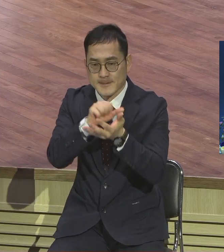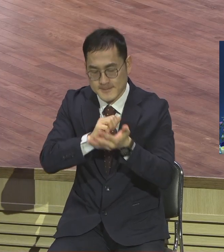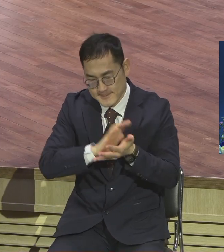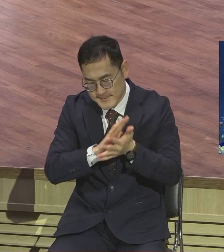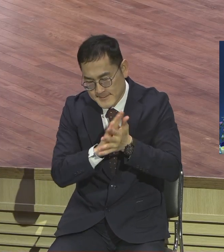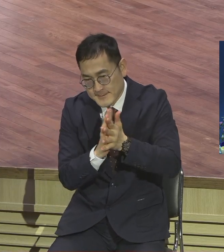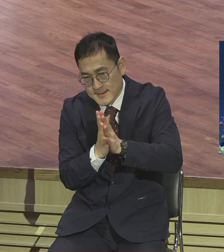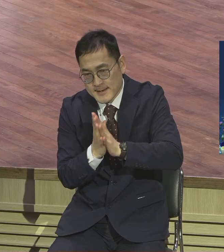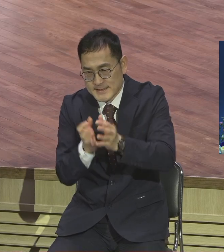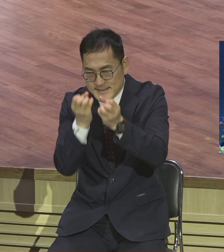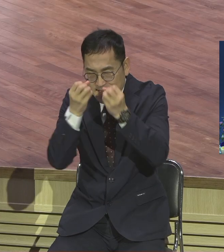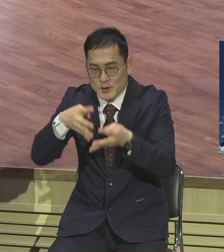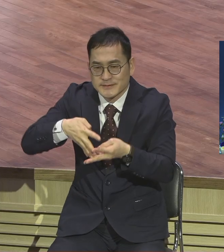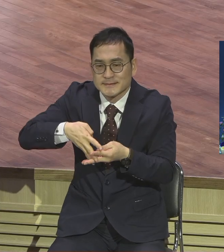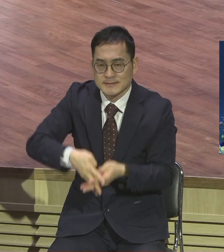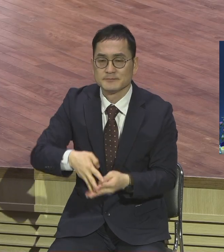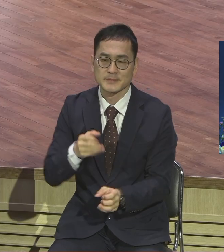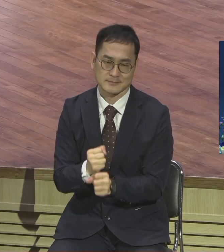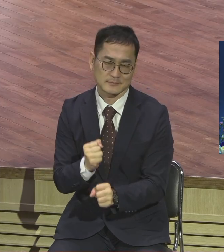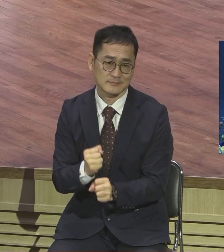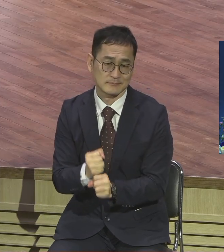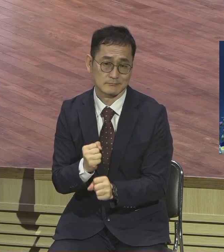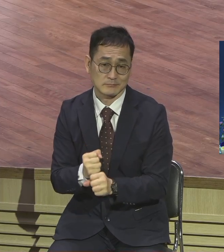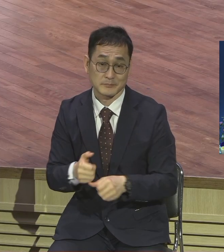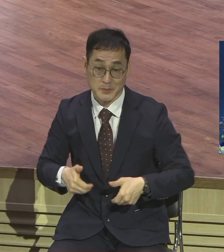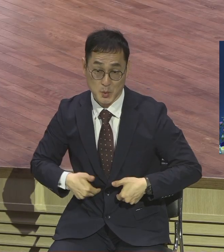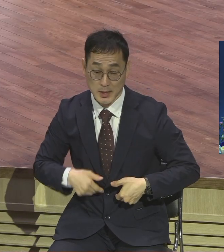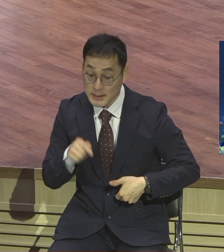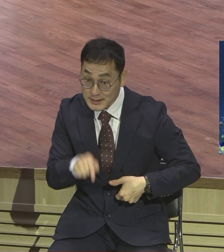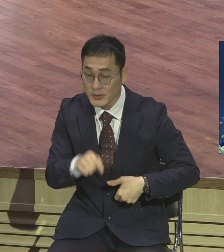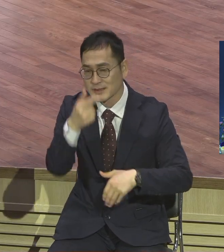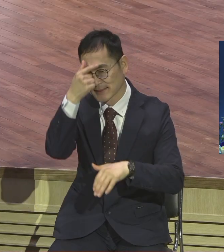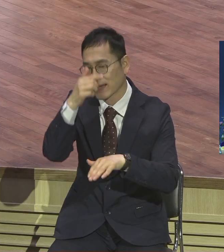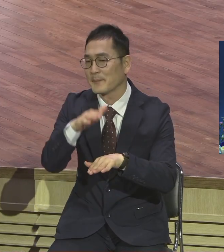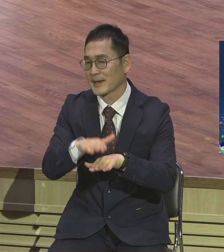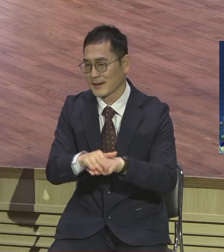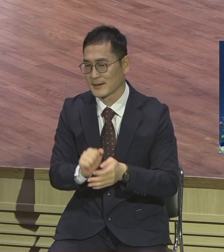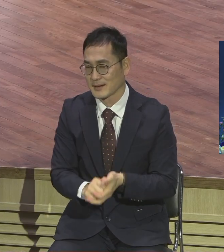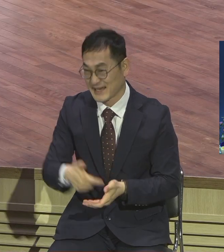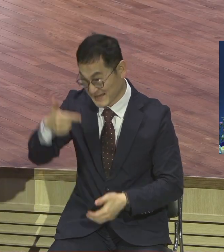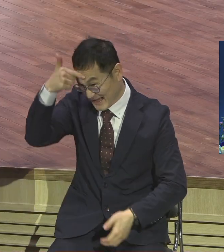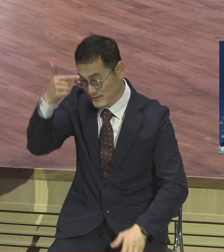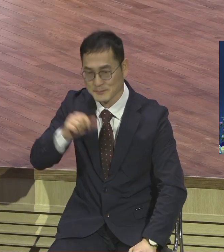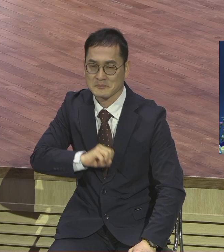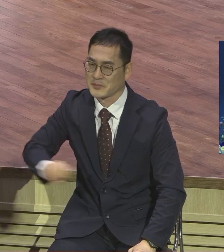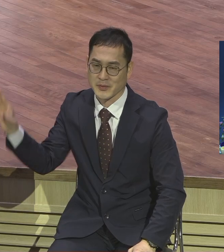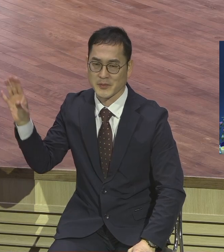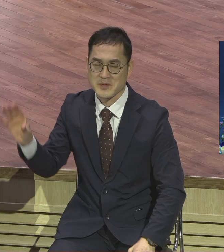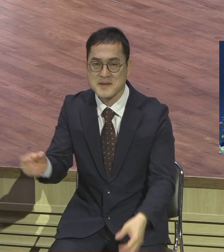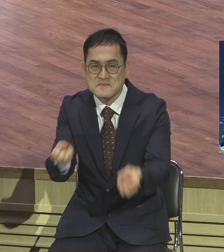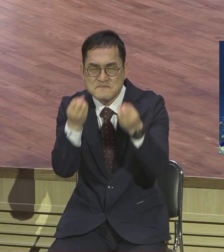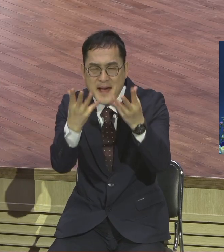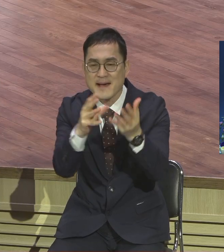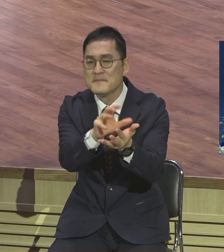새로 갖추는 거예요. 그것이 예배입니다. 예배. 예틀을 보고 아 깨닫고 그래야지. 내가 이제는